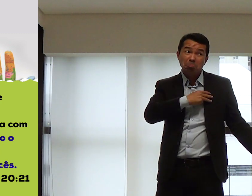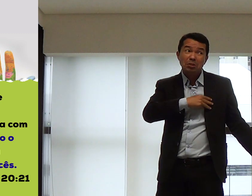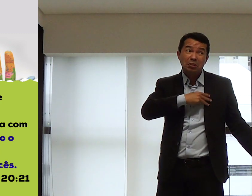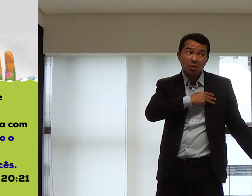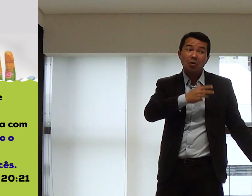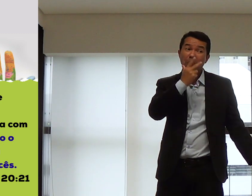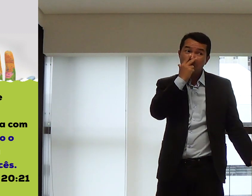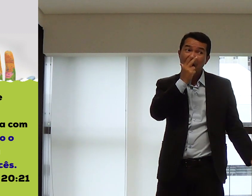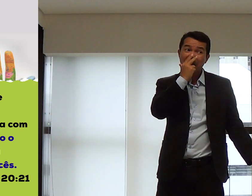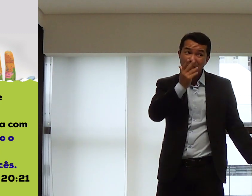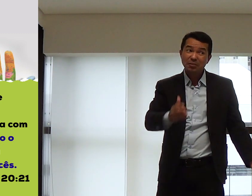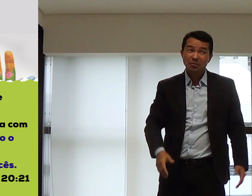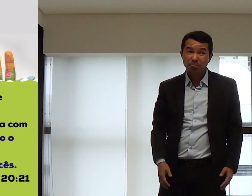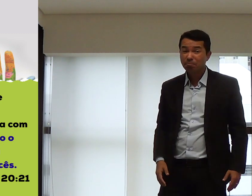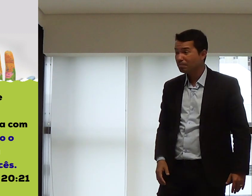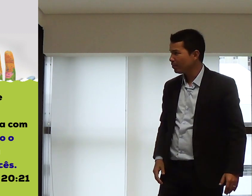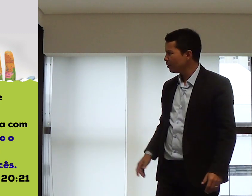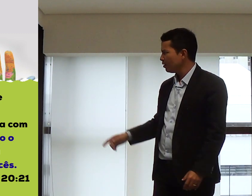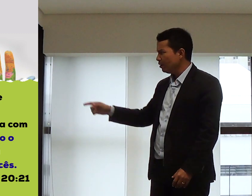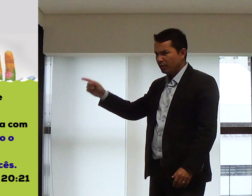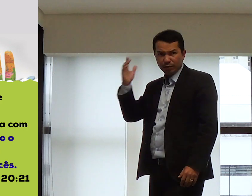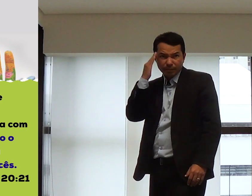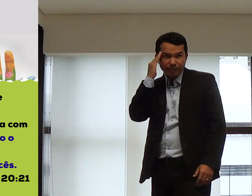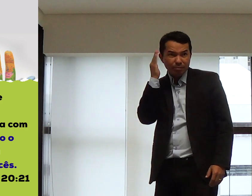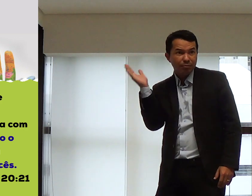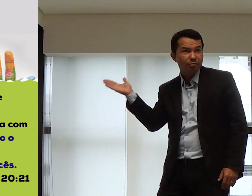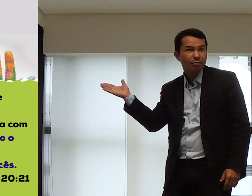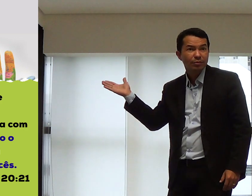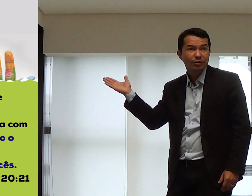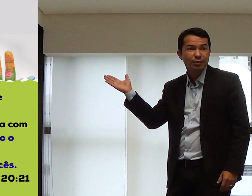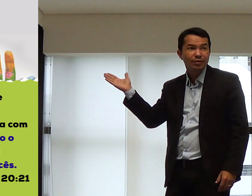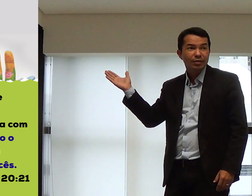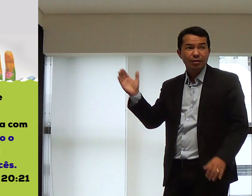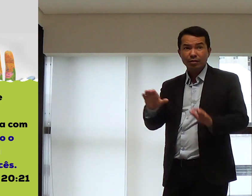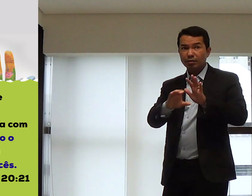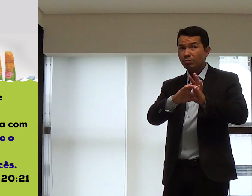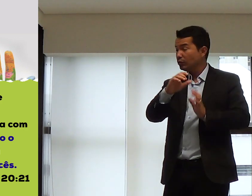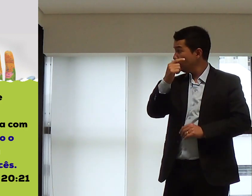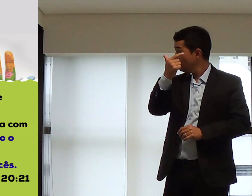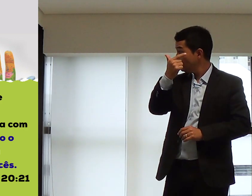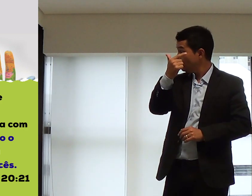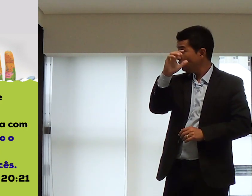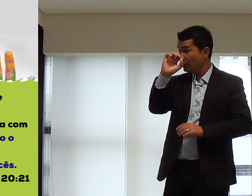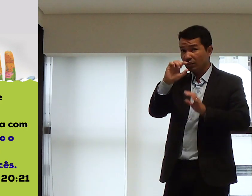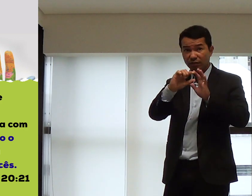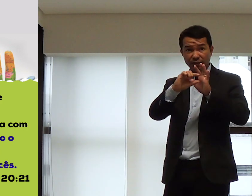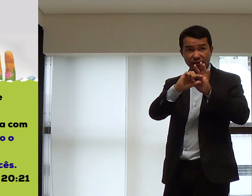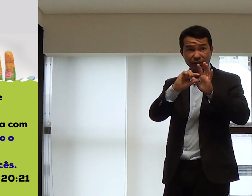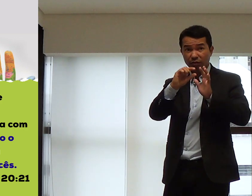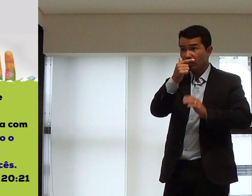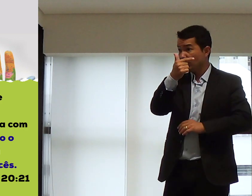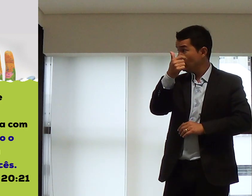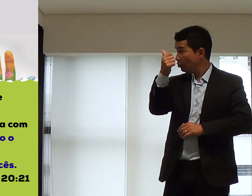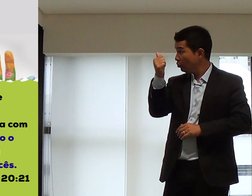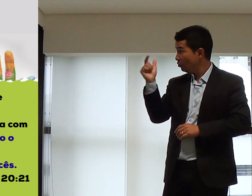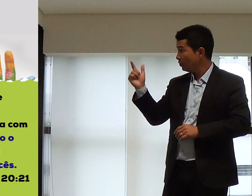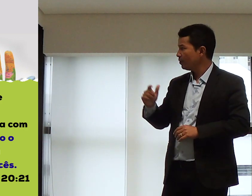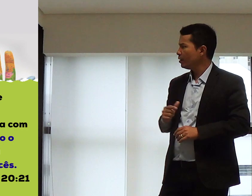todas as pessoas. E isso sim é fazer missões. Então, no capítulo